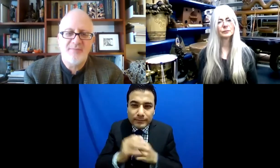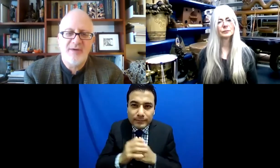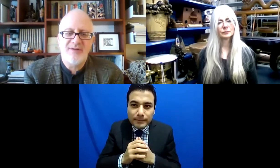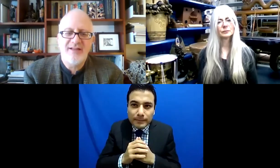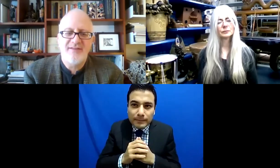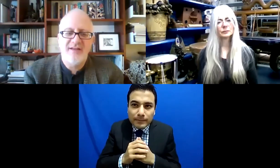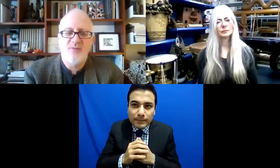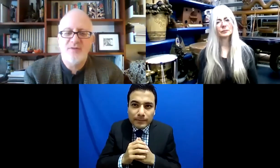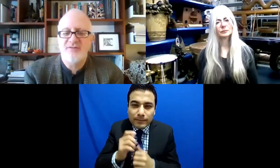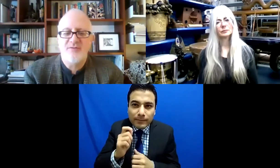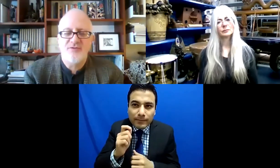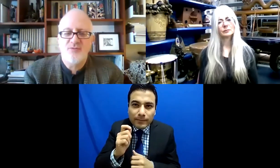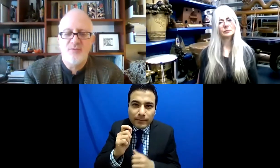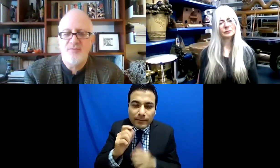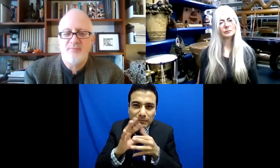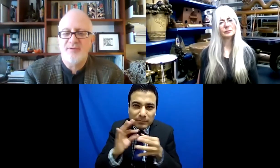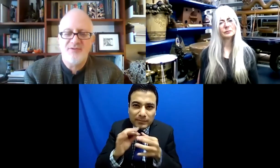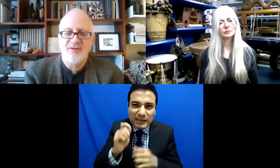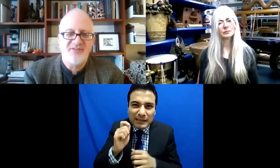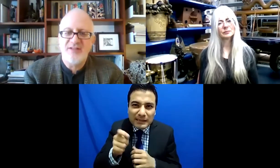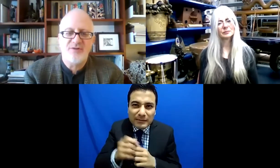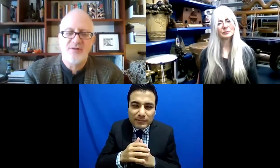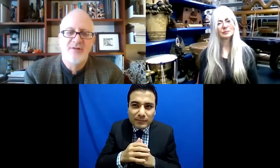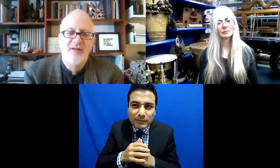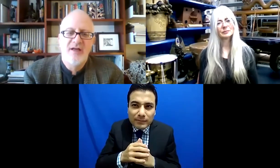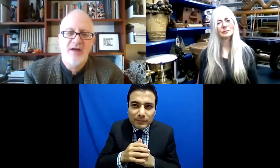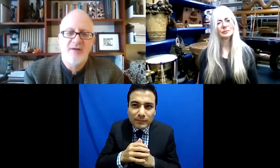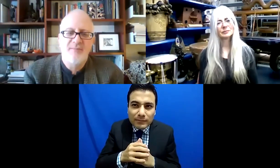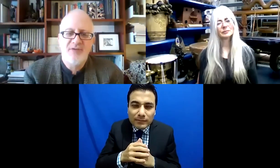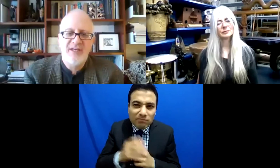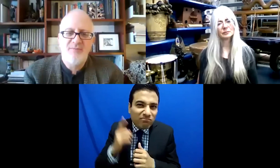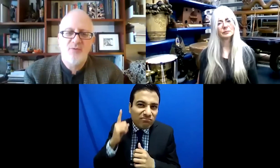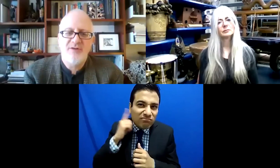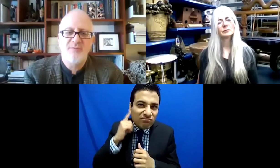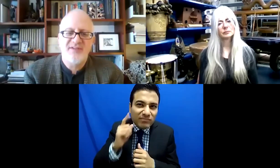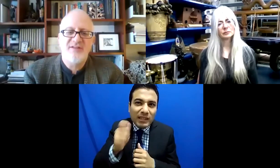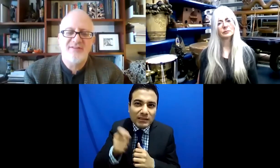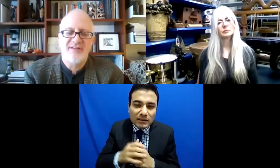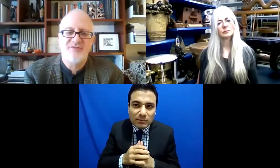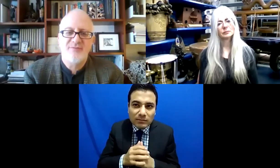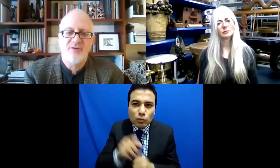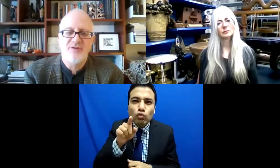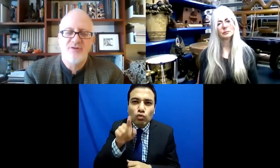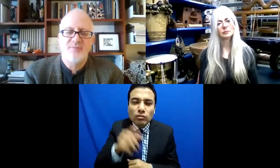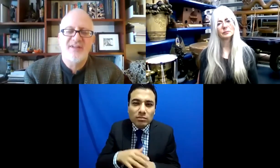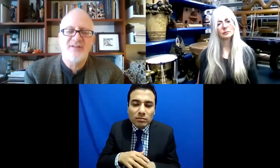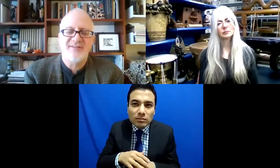¿Qué más nos puedes decir sobre el acto de escuchar que es la